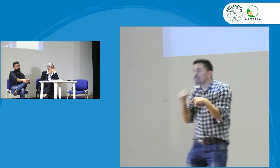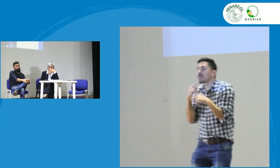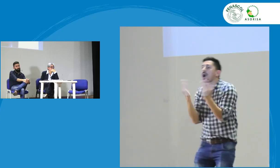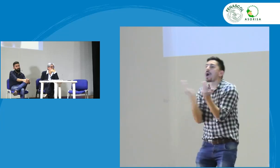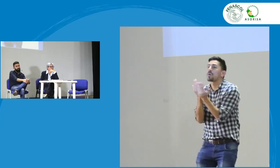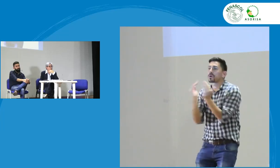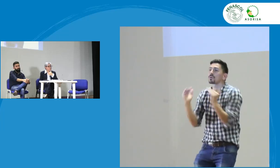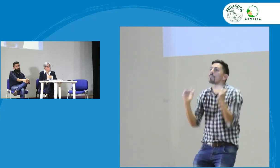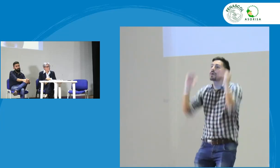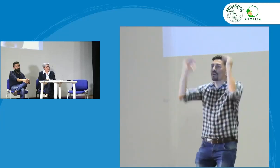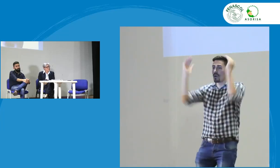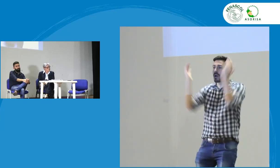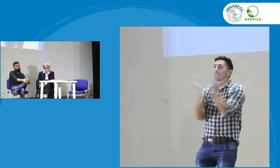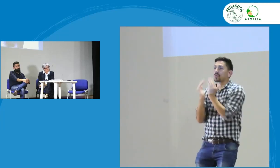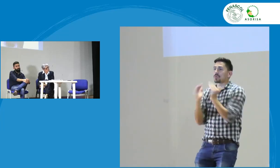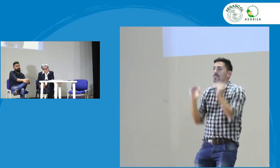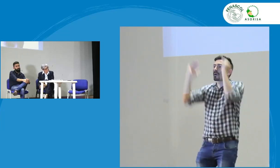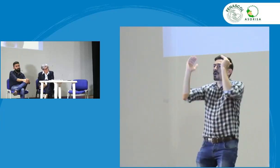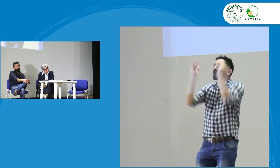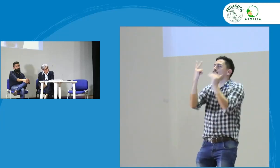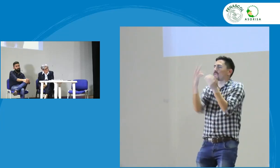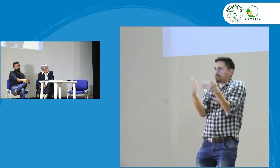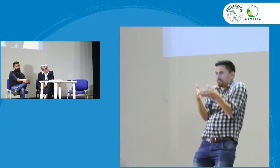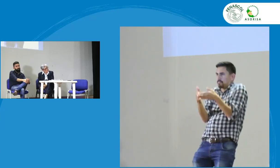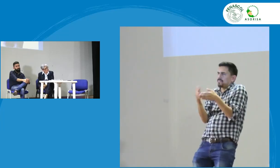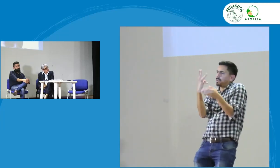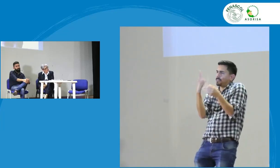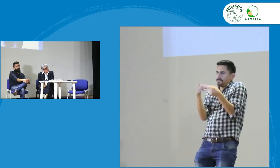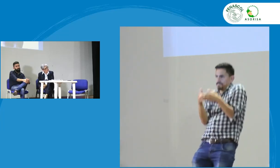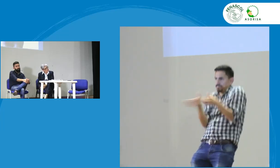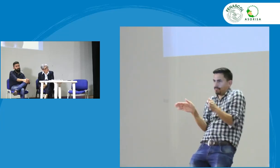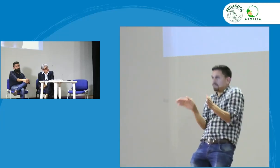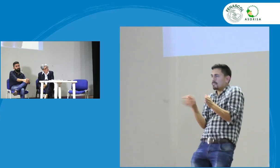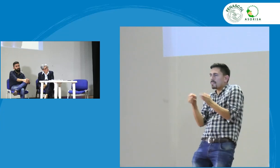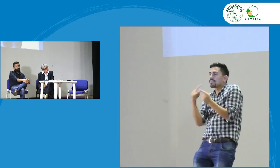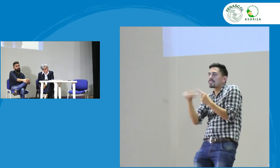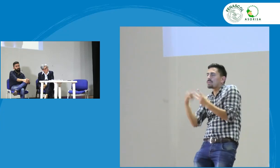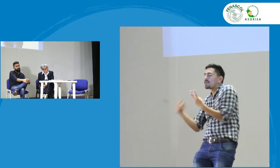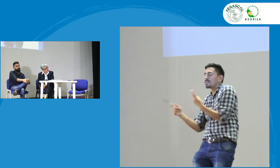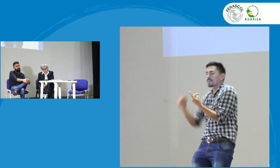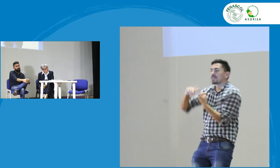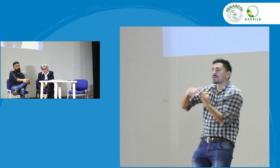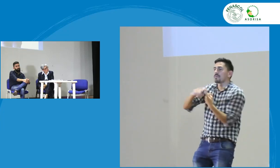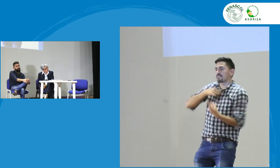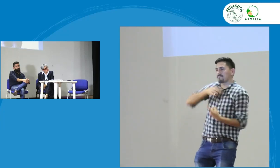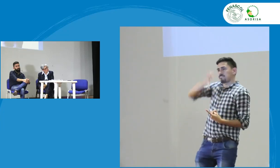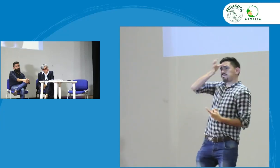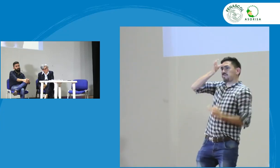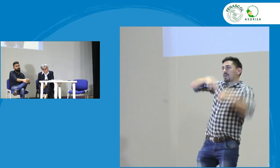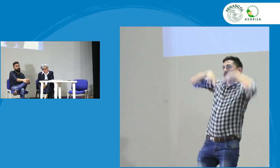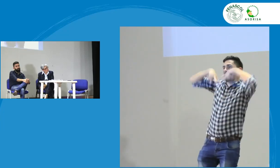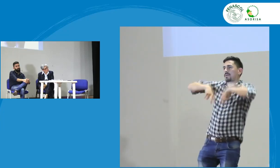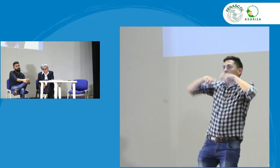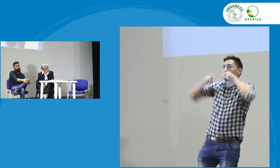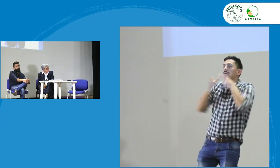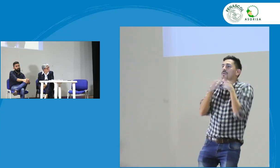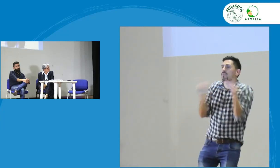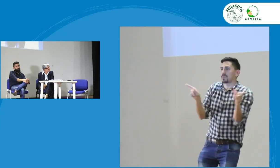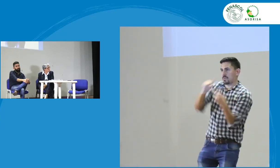organizaciones entidades de educación superior creo que dos o tres estarían allí obviamente porque